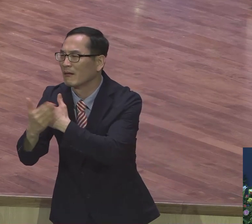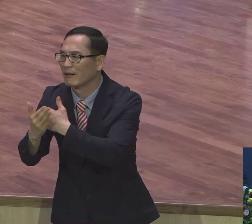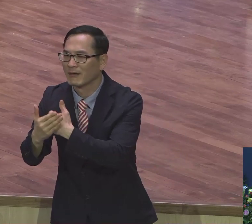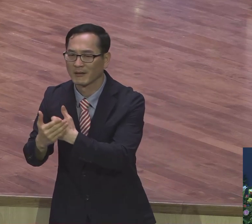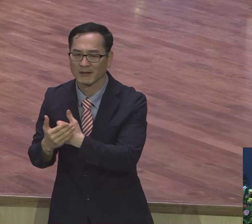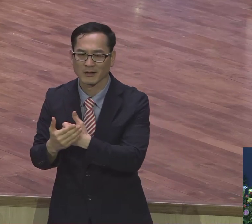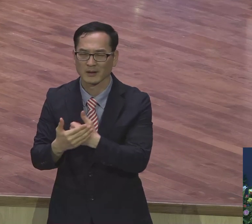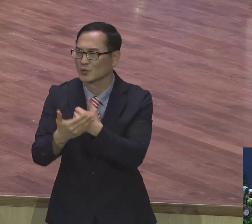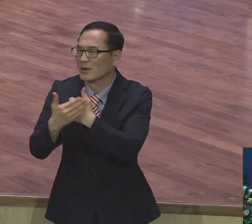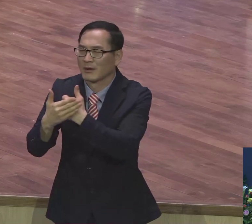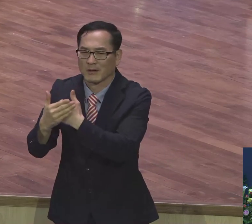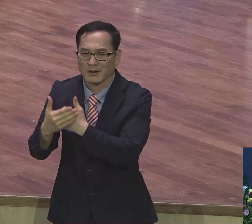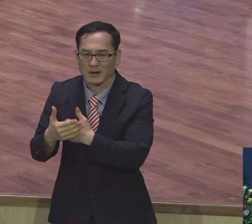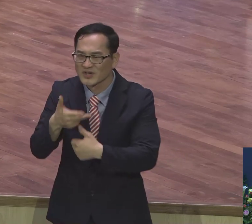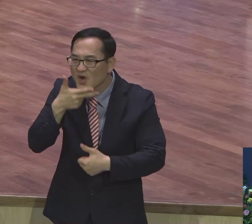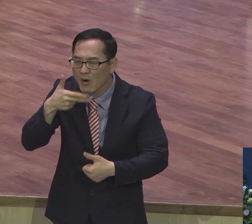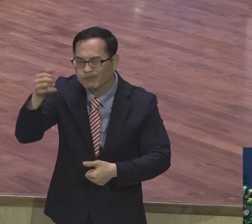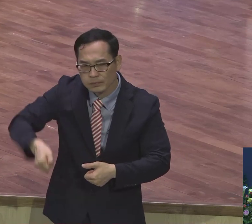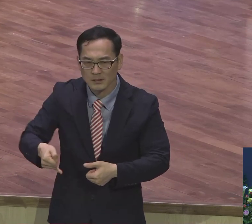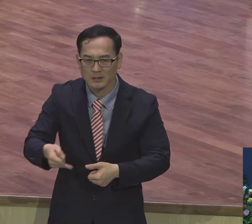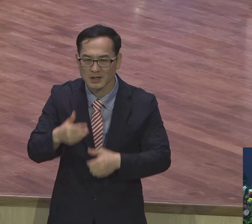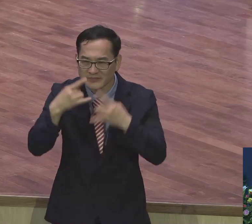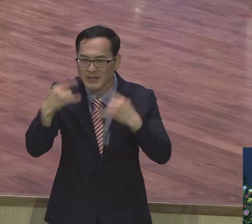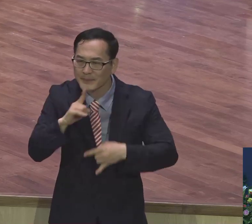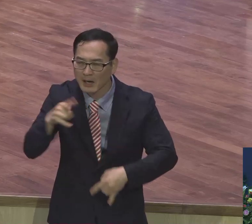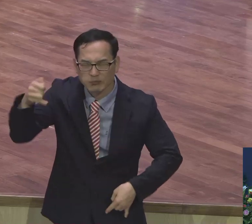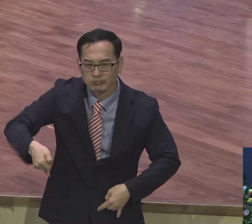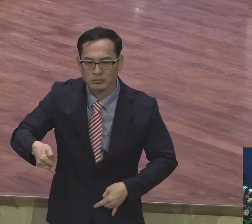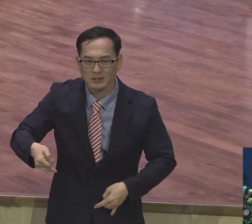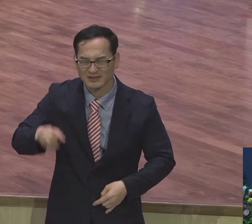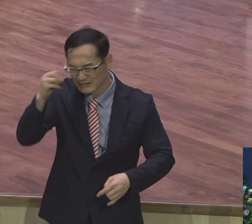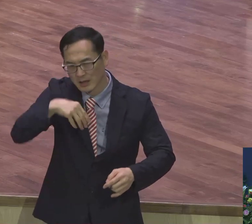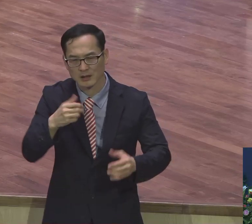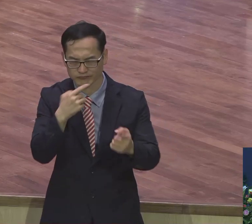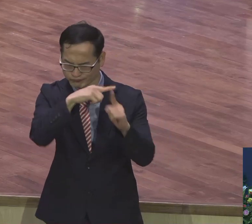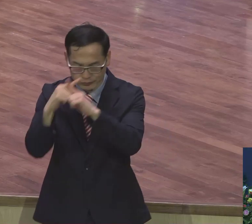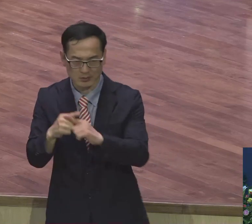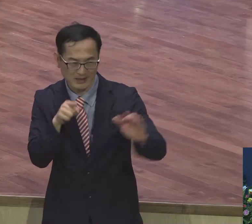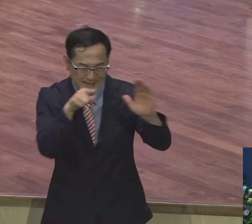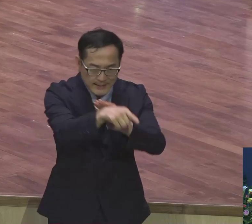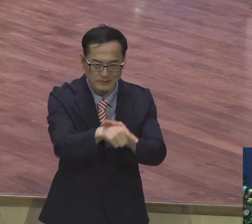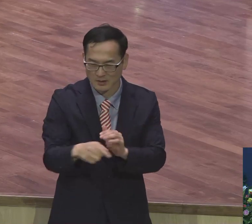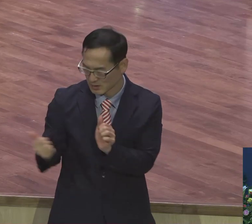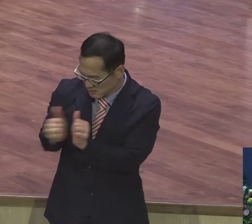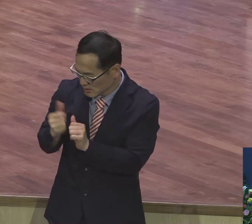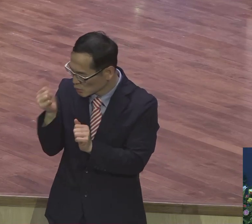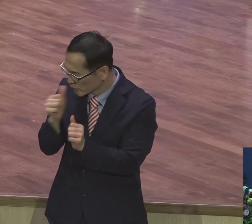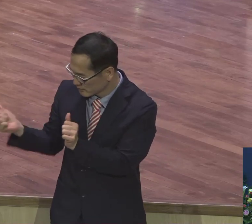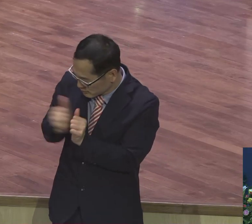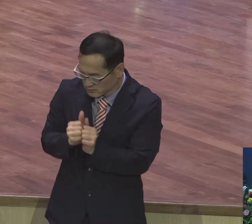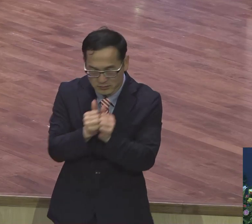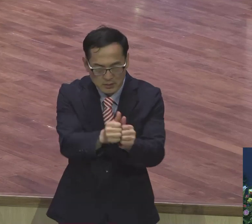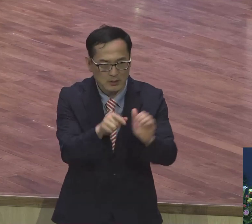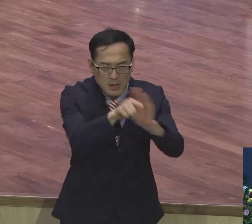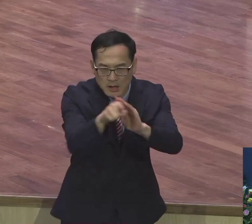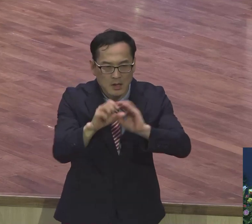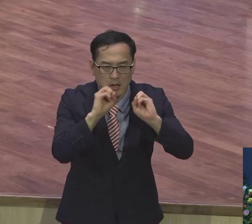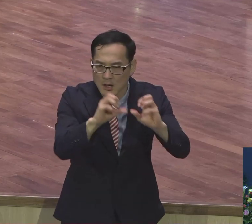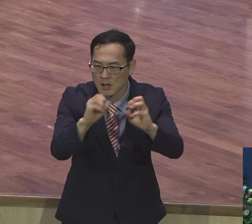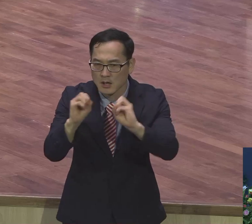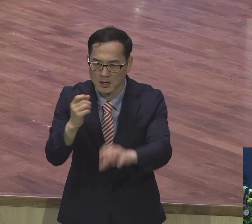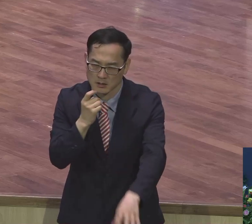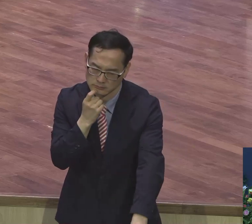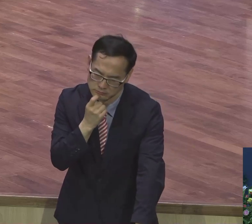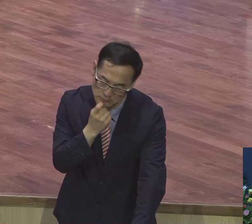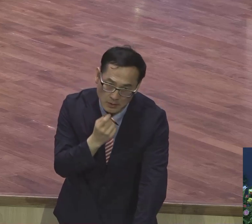통역도. 영어도 못하고 프랑스도 못하고 아무도 못해. 그냥 막 가는 대로 가서 통역해가지고. 확실하게. 가슴